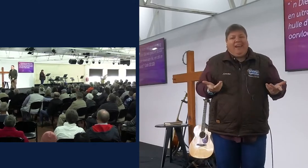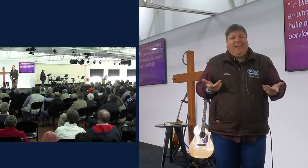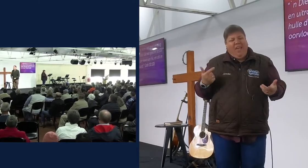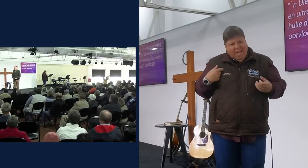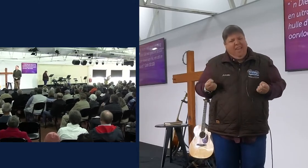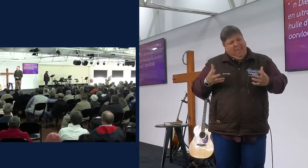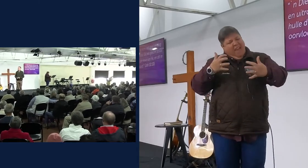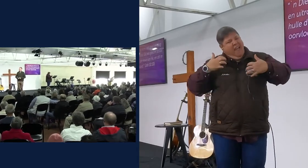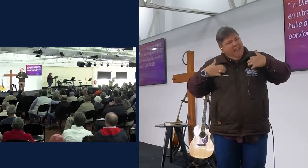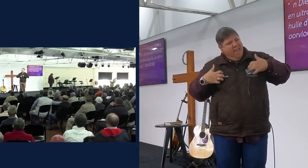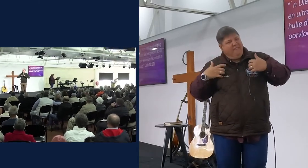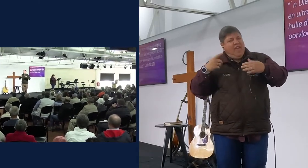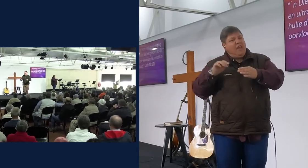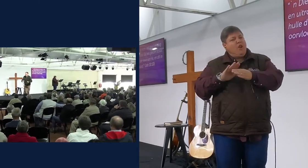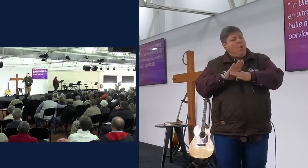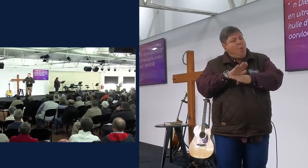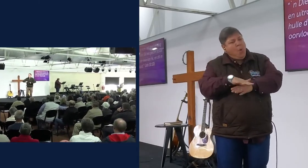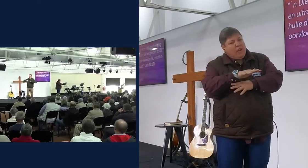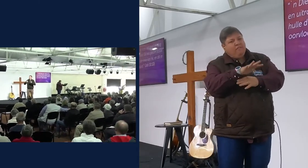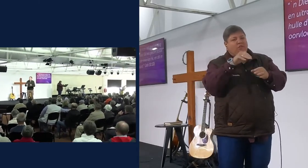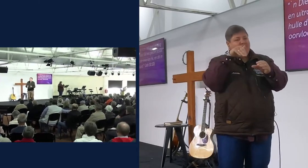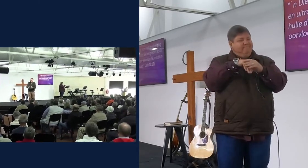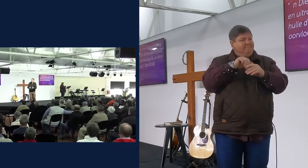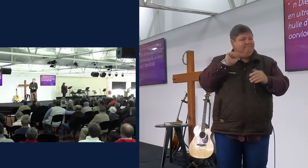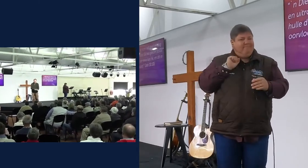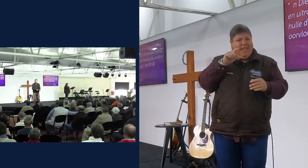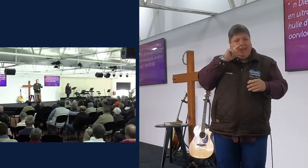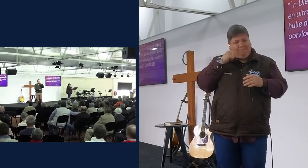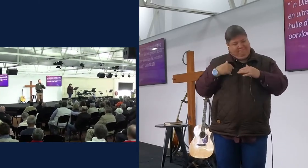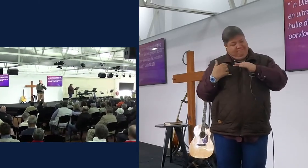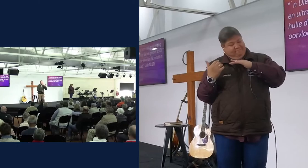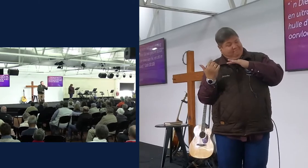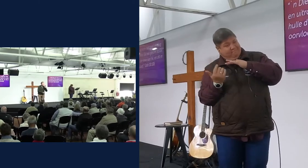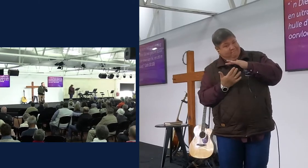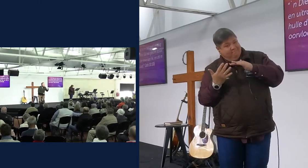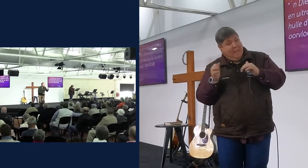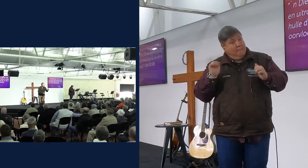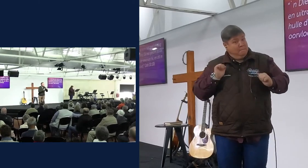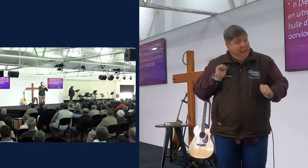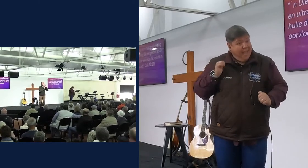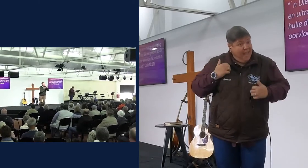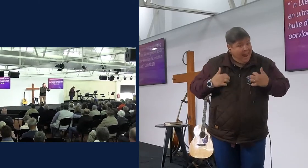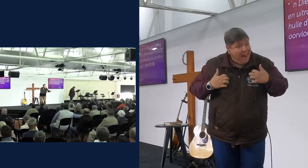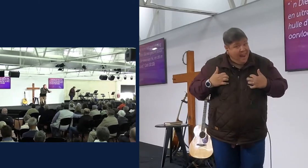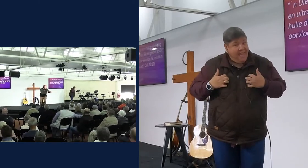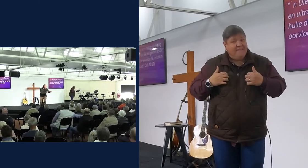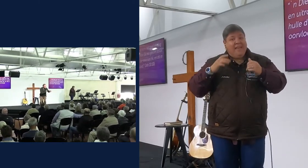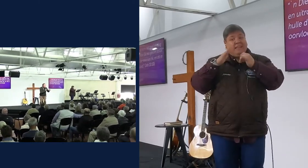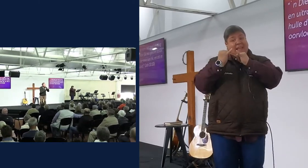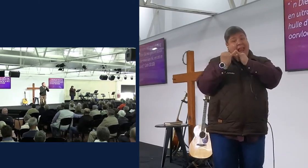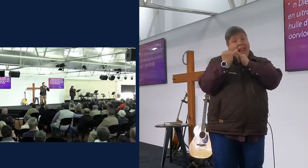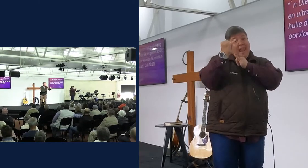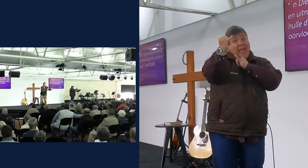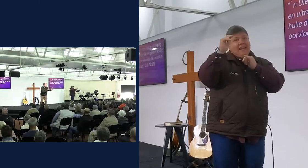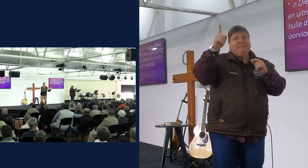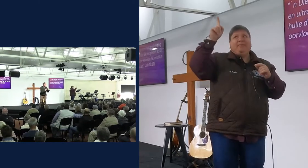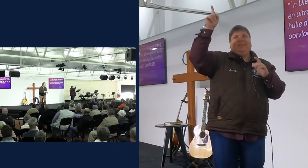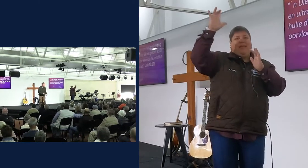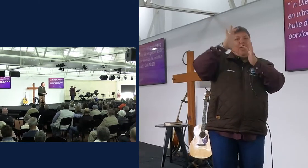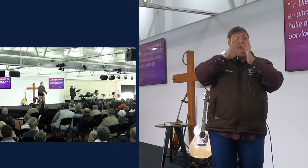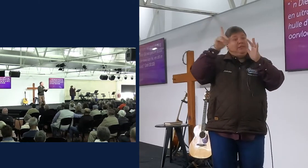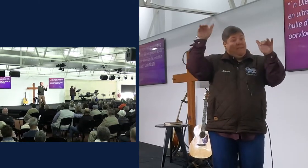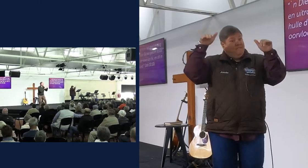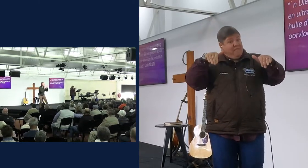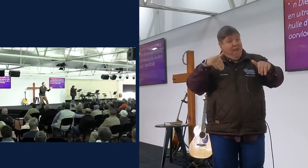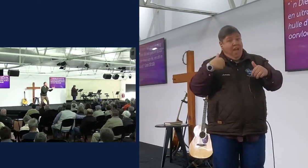in oorvloed geë, dan is die satisfactie en die opgewonnenheid, om te weet, my leven is in lijn met wat Jesus van my